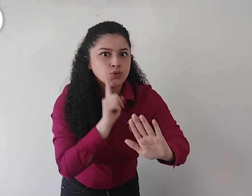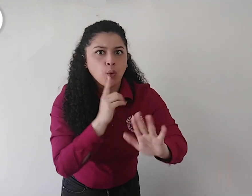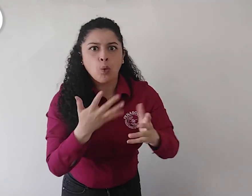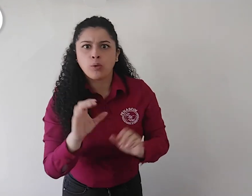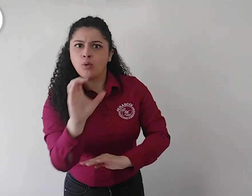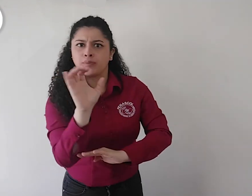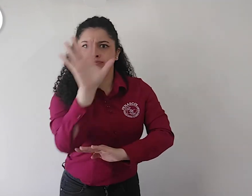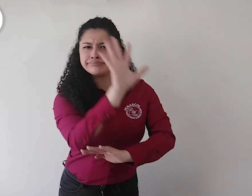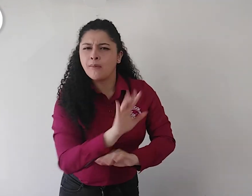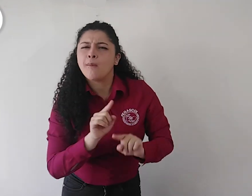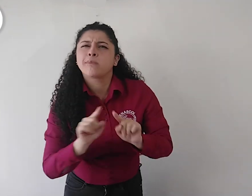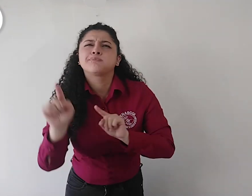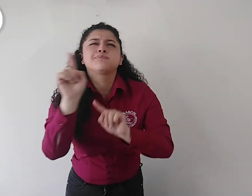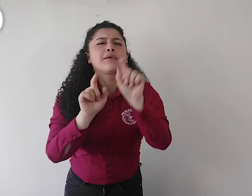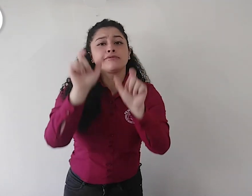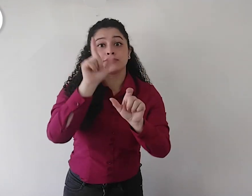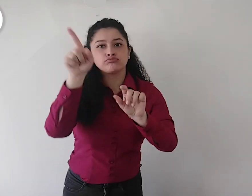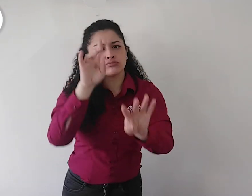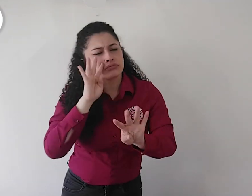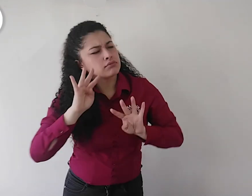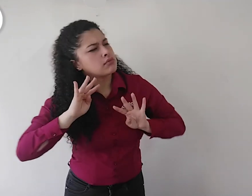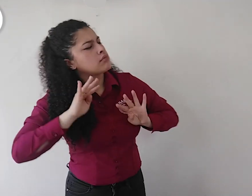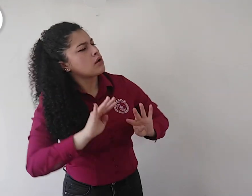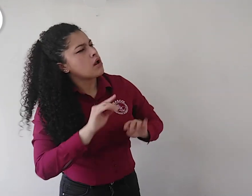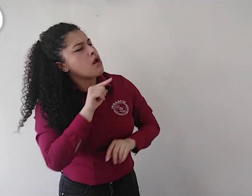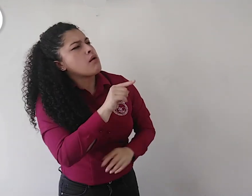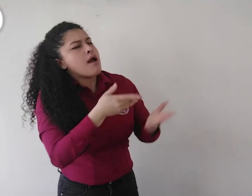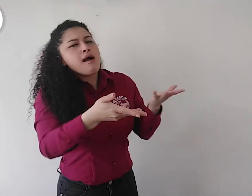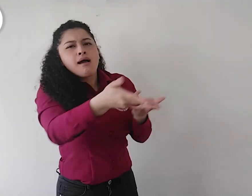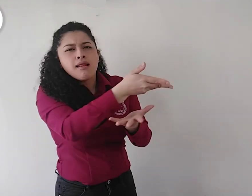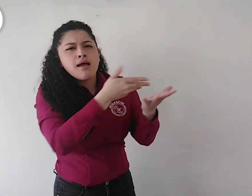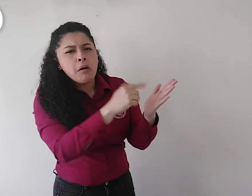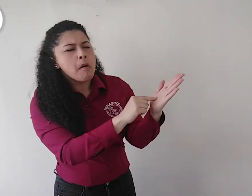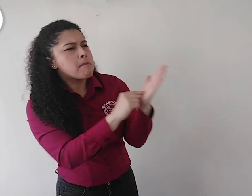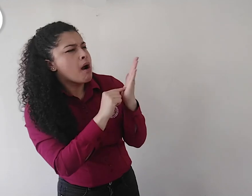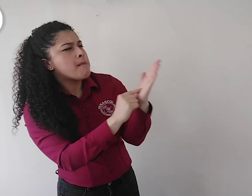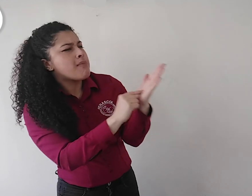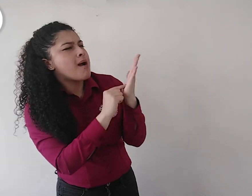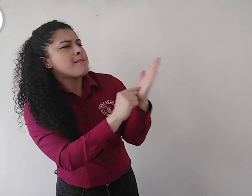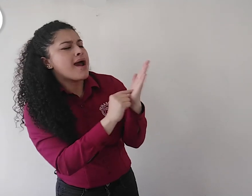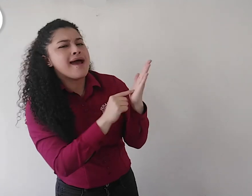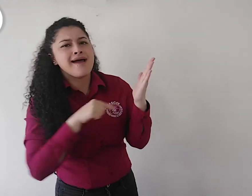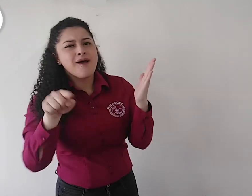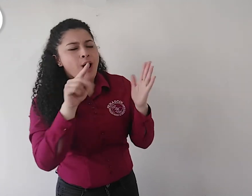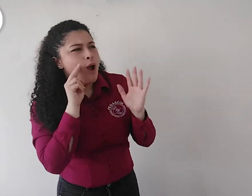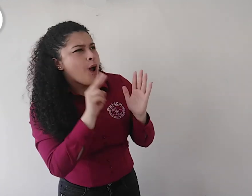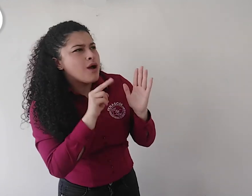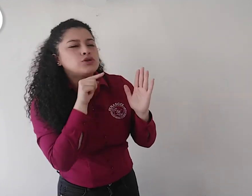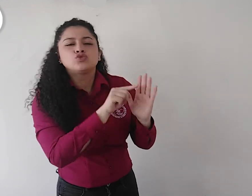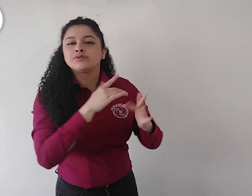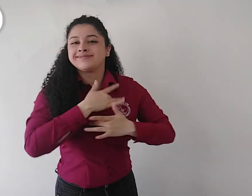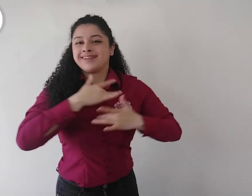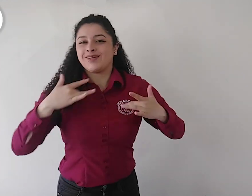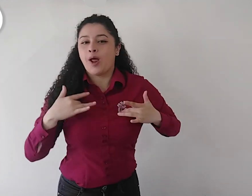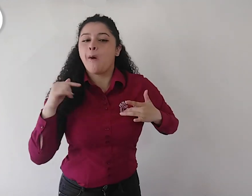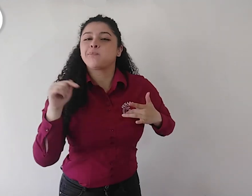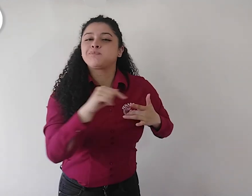sorda y cualquier persona en toda Colombia podrá ver la socialización de los términos de la salud en lengua de señas